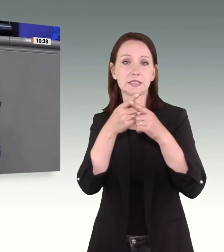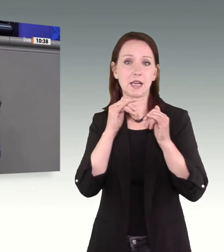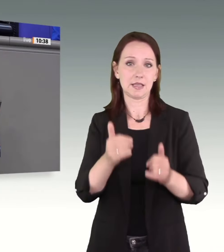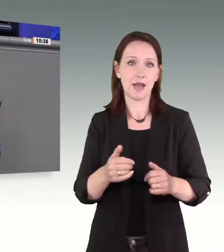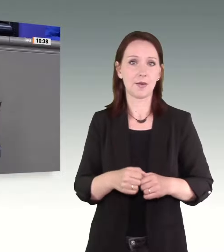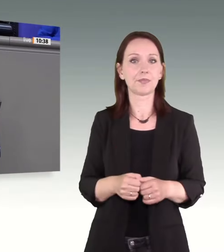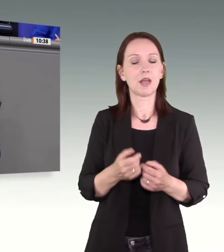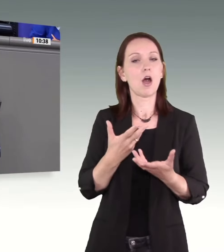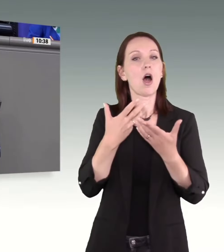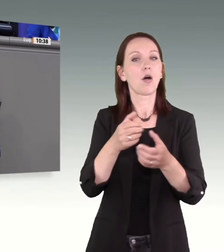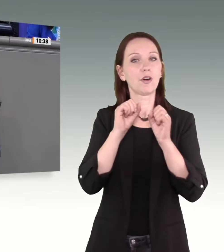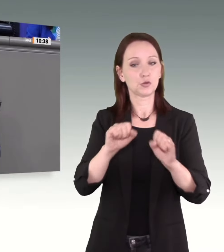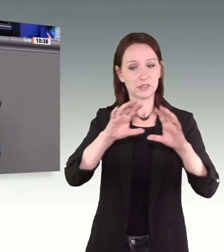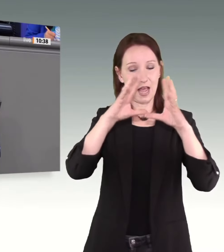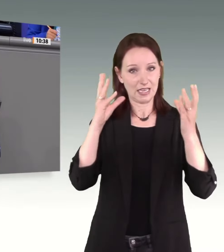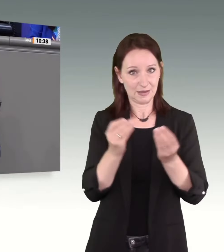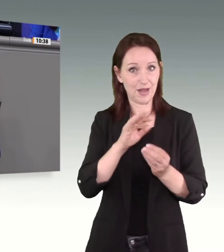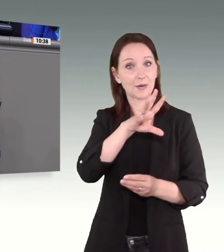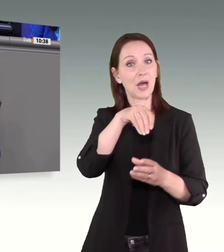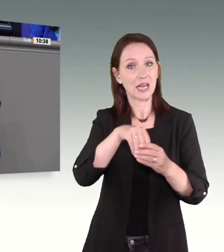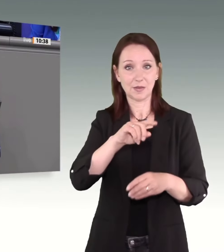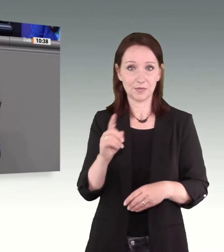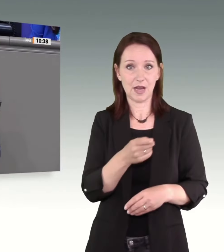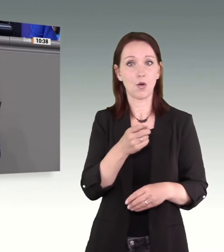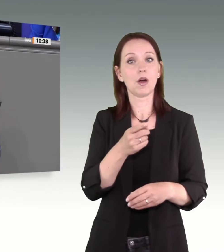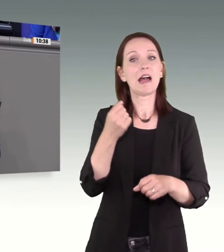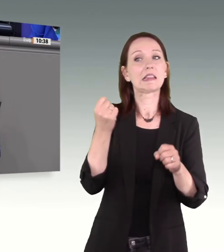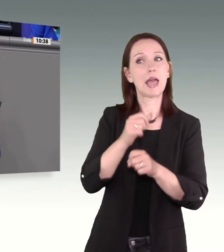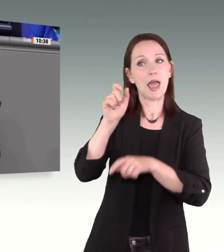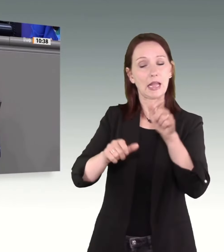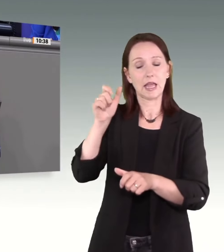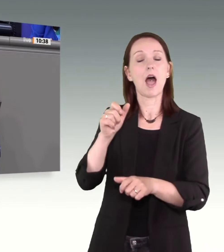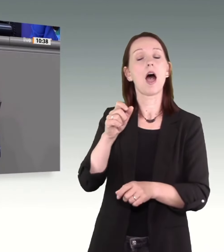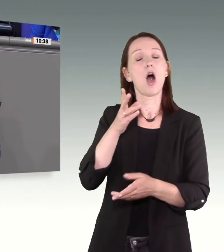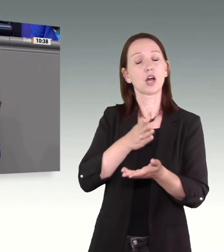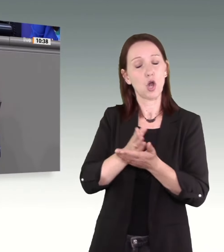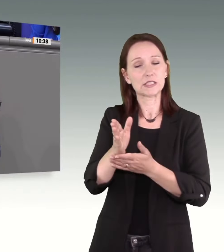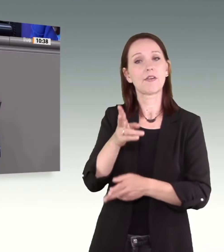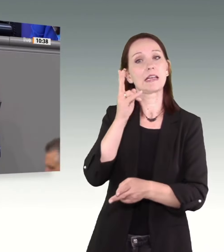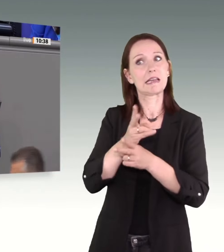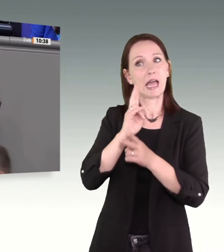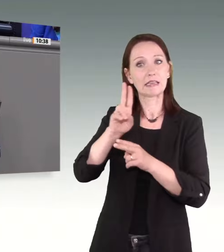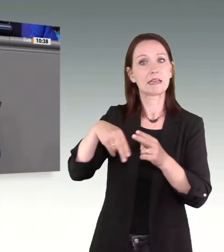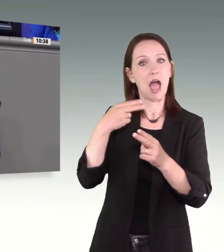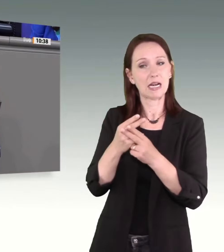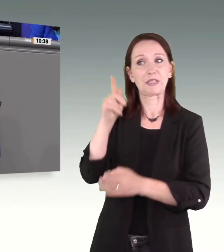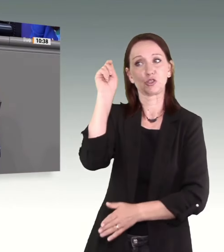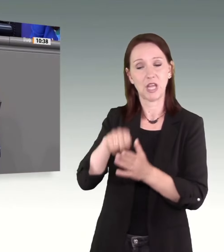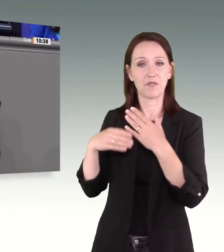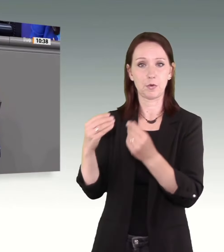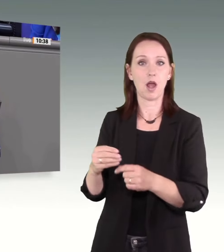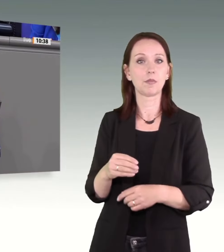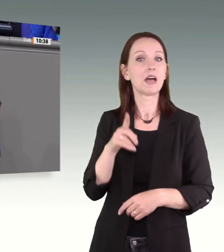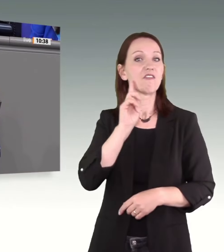Opferschutz gehört vor allem auch eine konsequente und angemessene Bestrafung von TäterInnen. Wird eine Frau getötet, weil sie eine Frau ist,